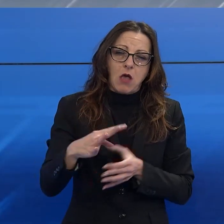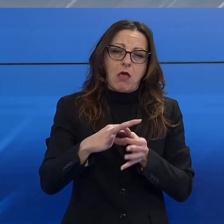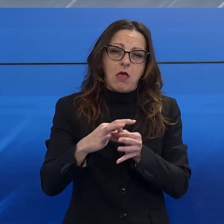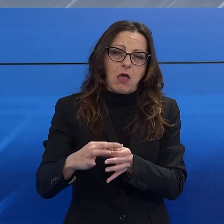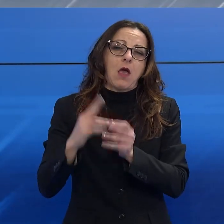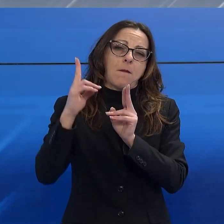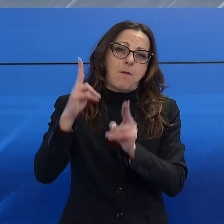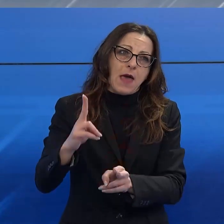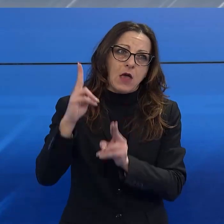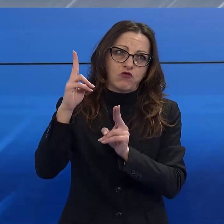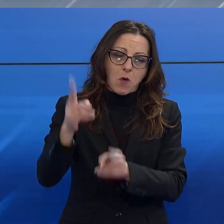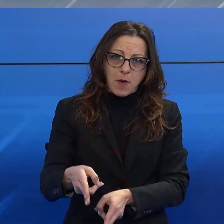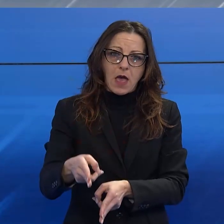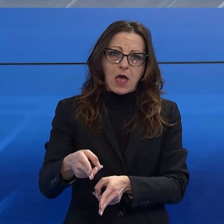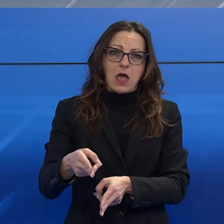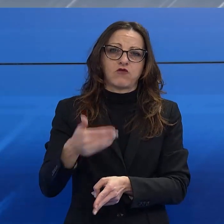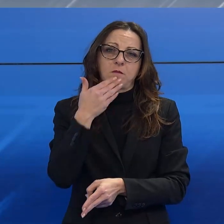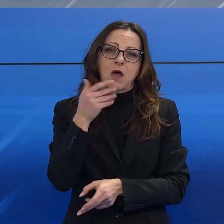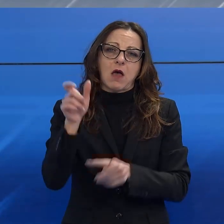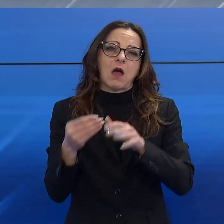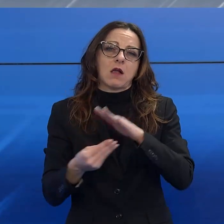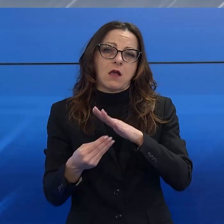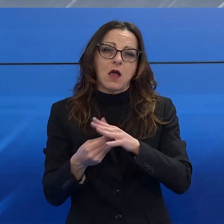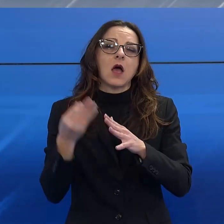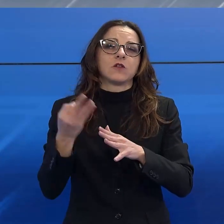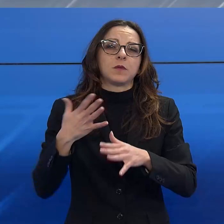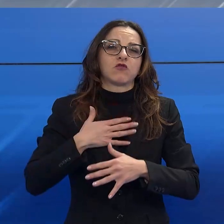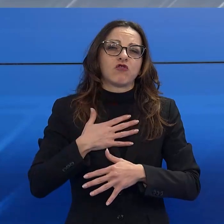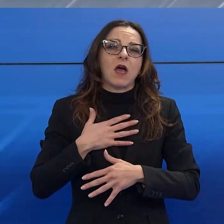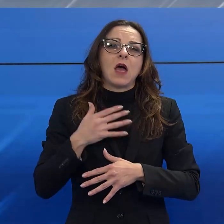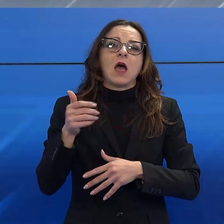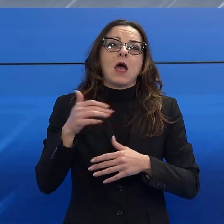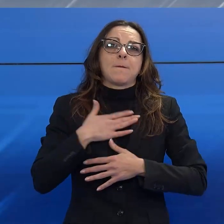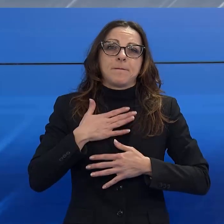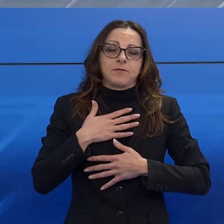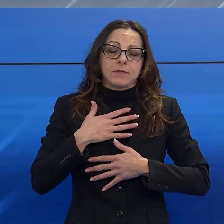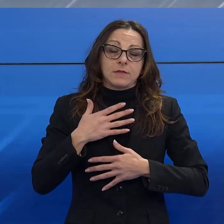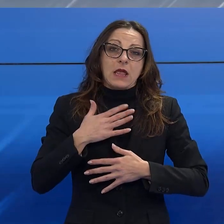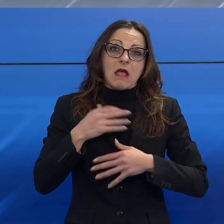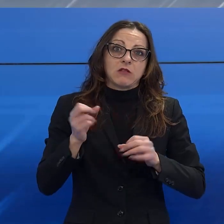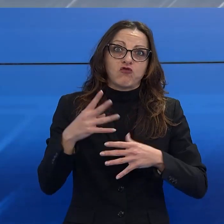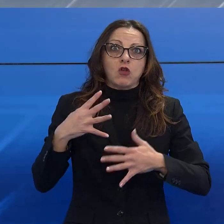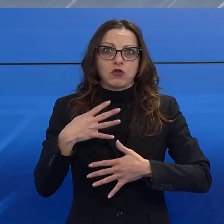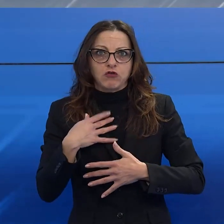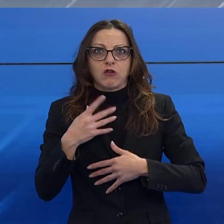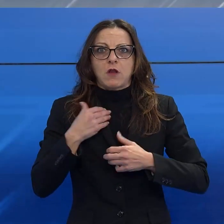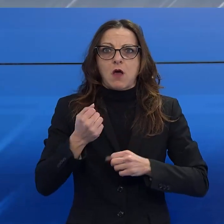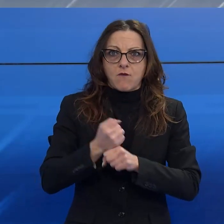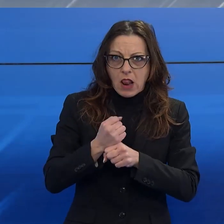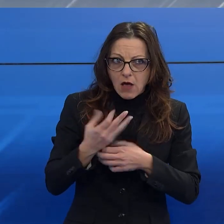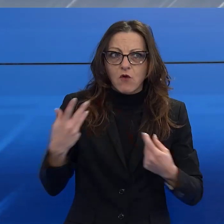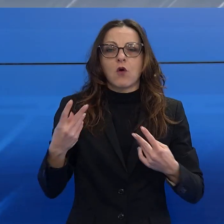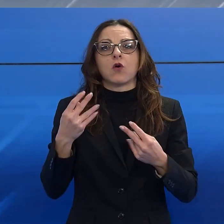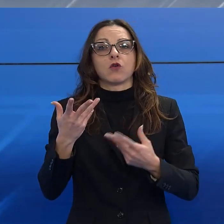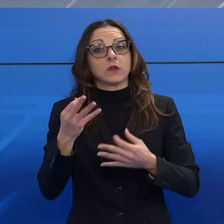maggiore e spesso ci ritroviamo sulle spiagge bagnini di 18-19 anni che magari nonostante tutta la buona volontà non hanno l